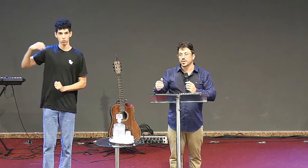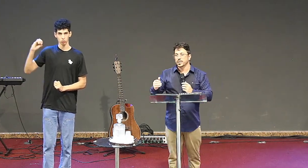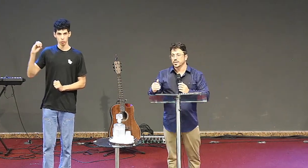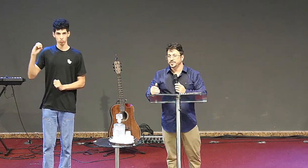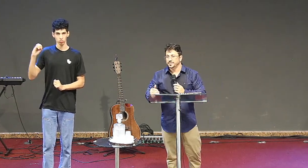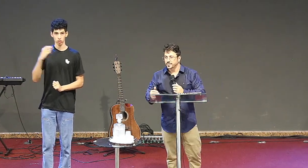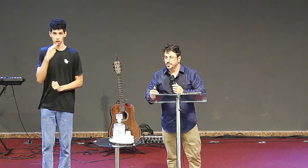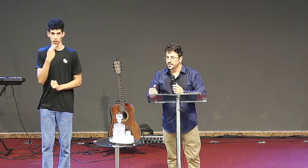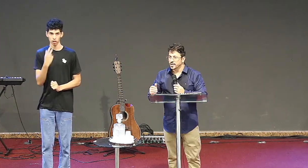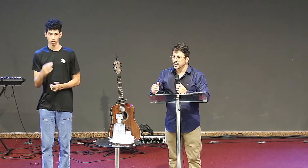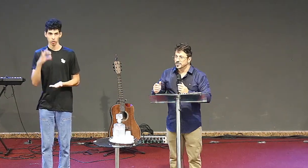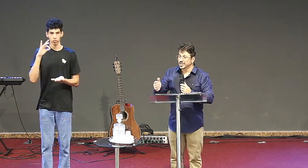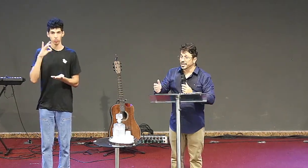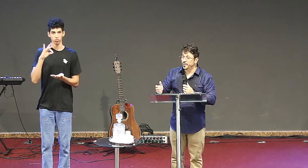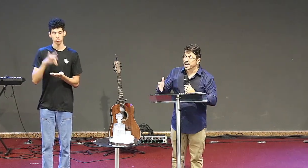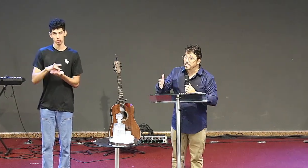grego,